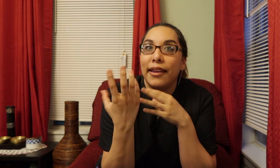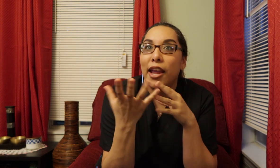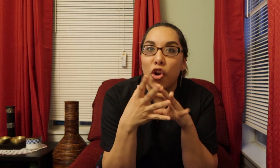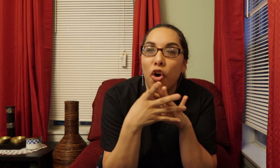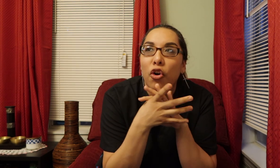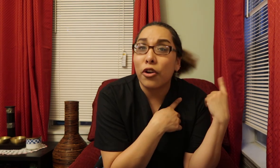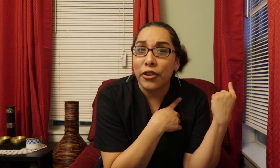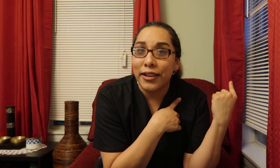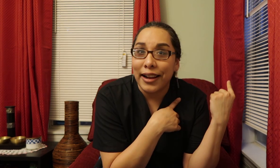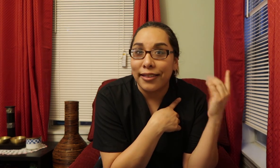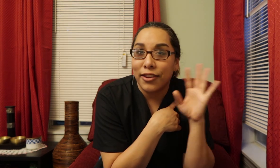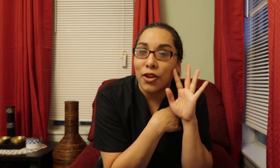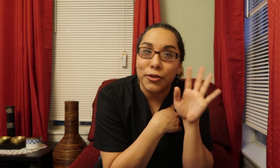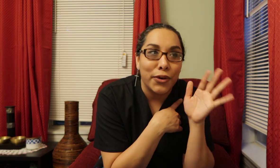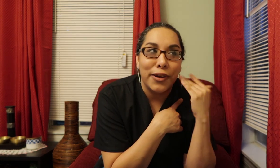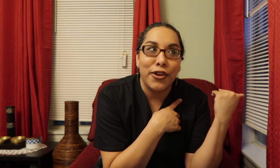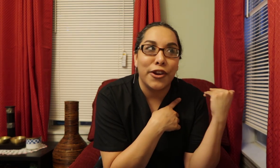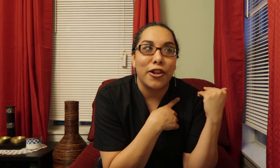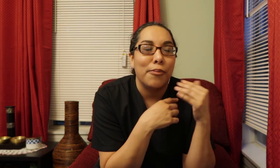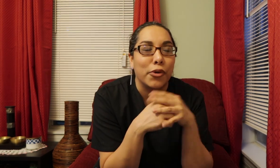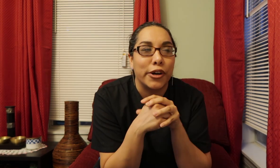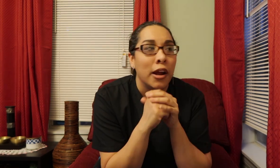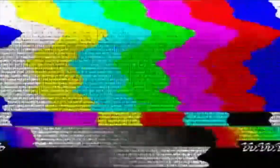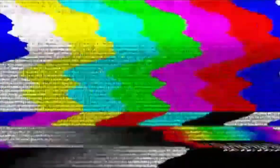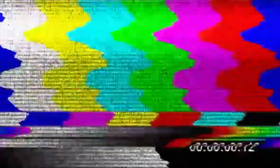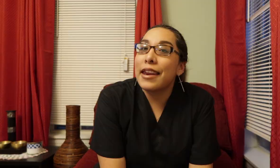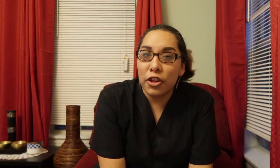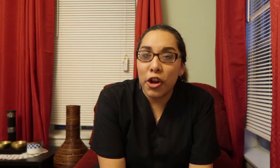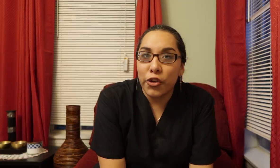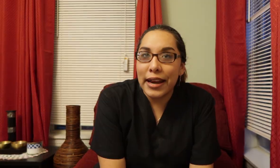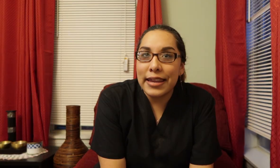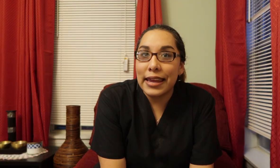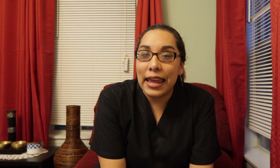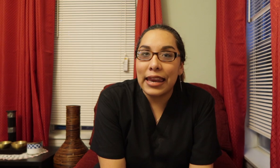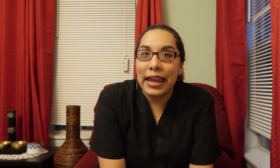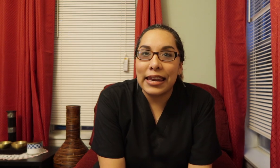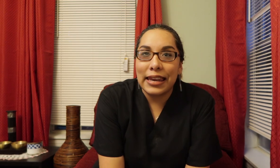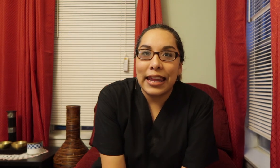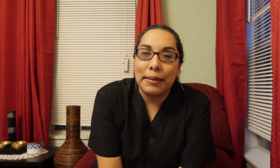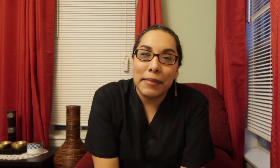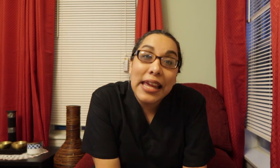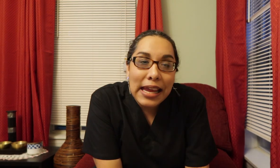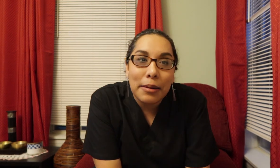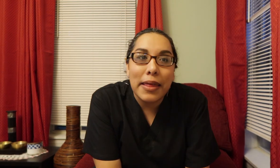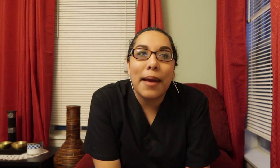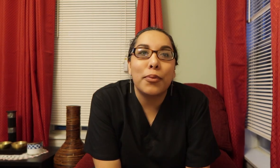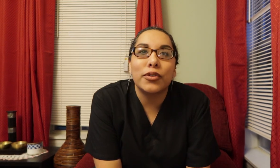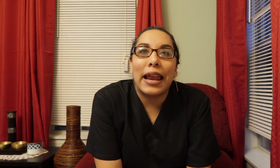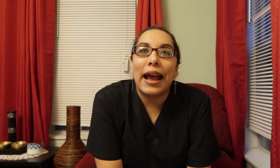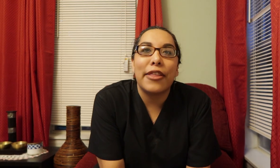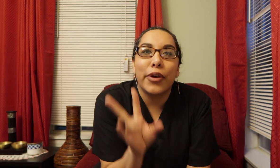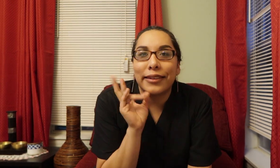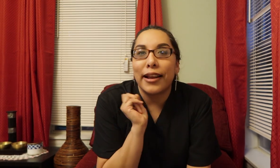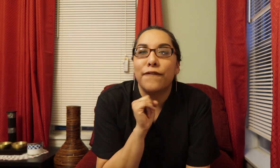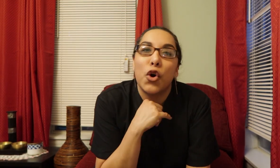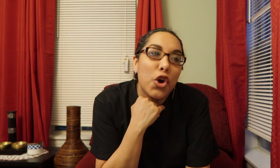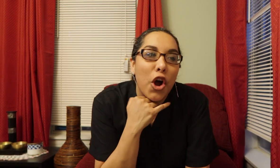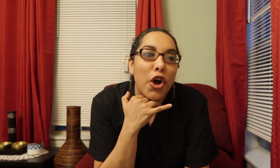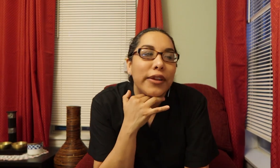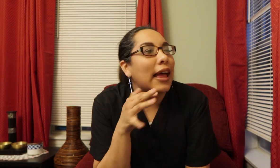dicen Que no Cortando el zacate So I'm sorry If you hear it a lot more De repente cuando están ahí En el meeting ¿Verdad? Pues Alejandro Que se capó un call Y